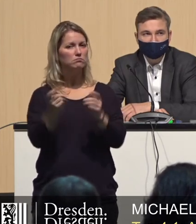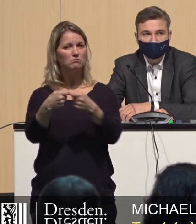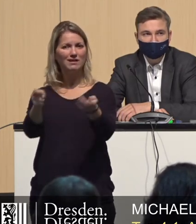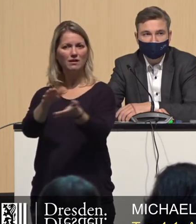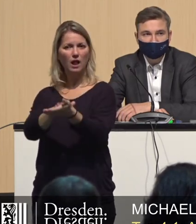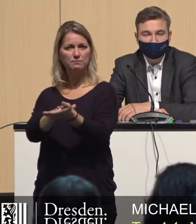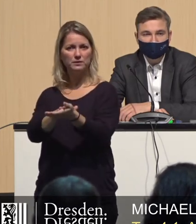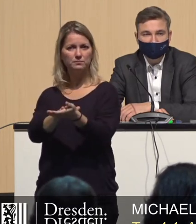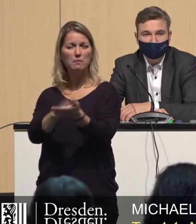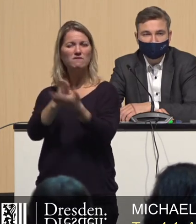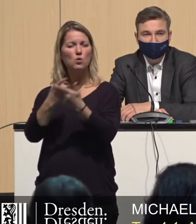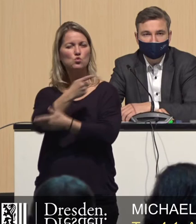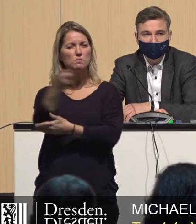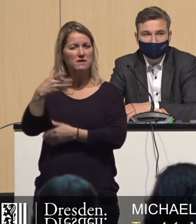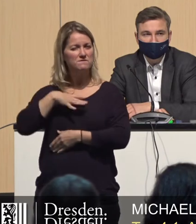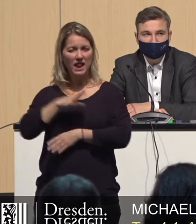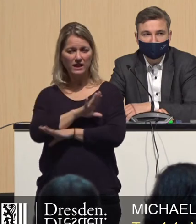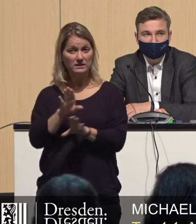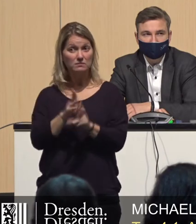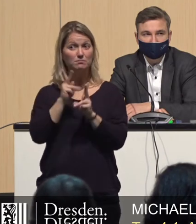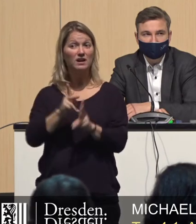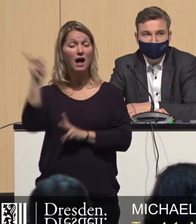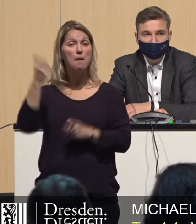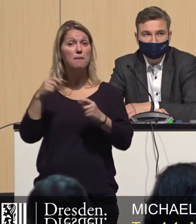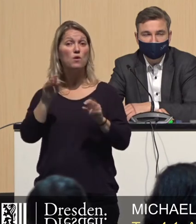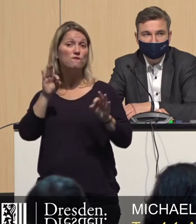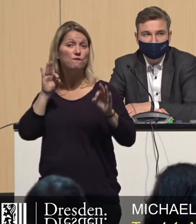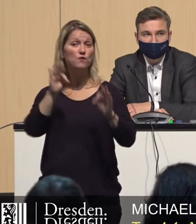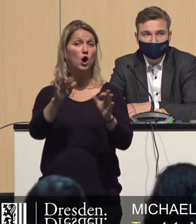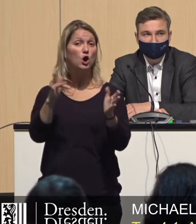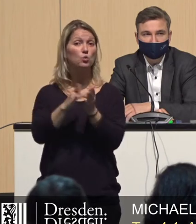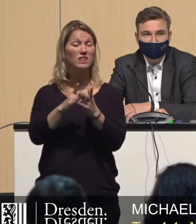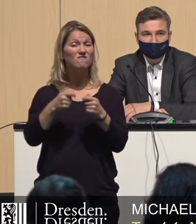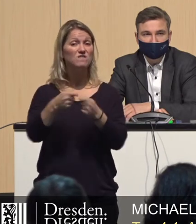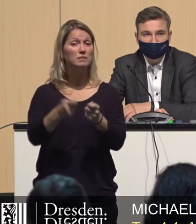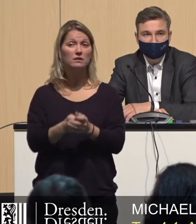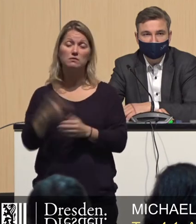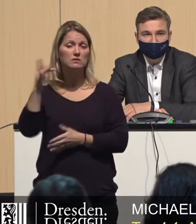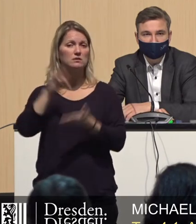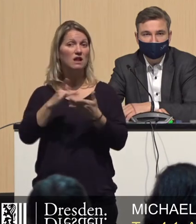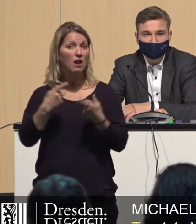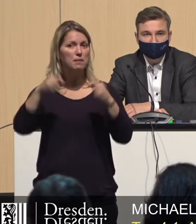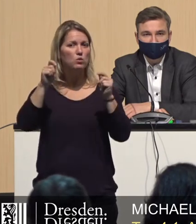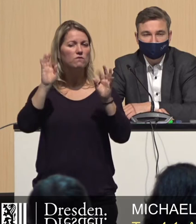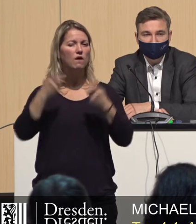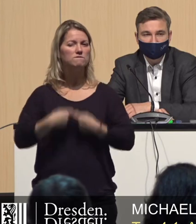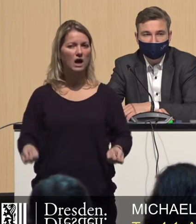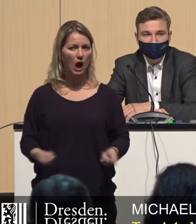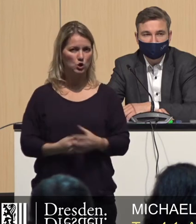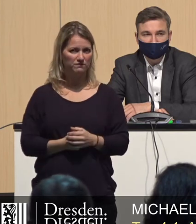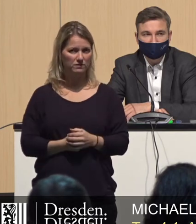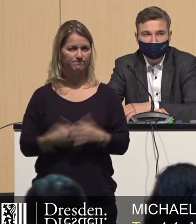einen ganz anderen Grund. Weil sie nämlich gar nicht bauen, um zu vermieten, sondern sie bauen, um zu verkaufen. Und da ist natürlich eine